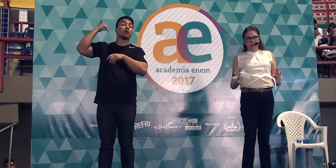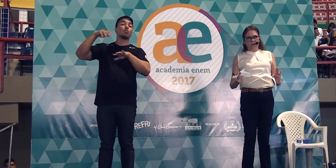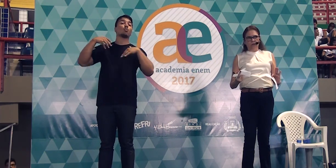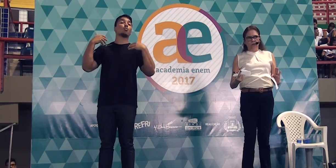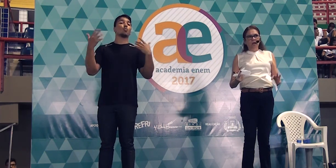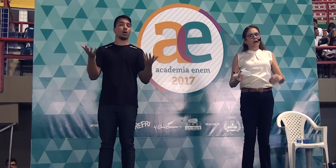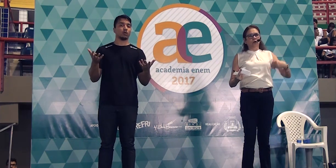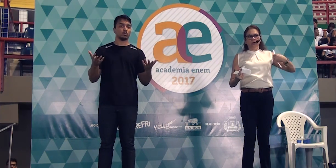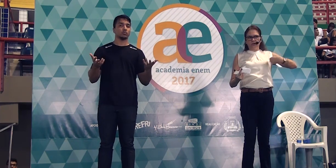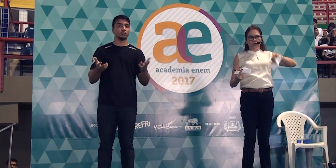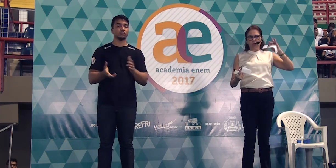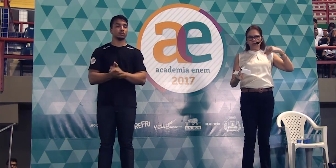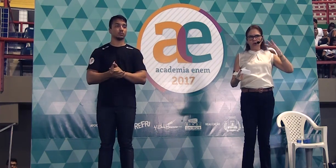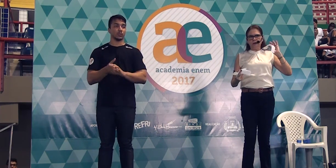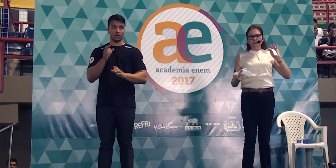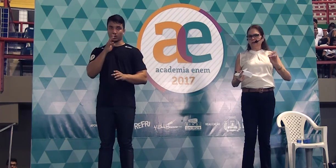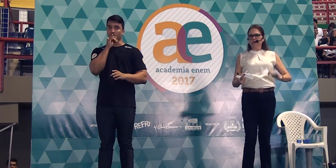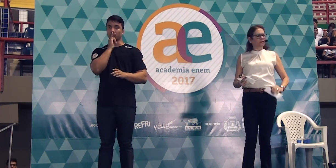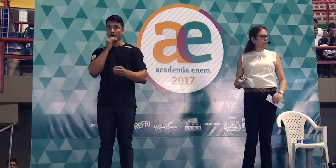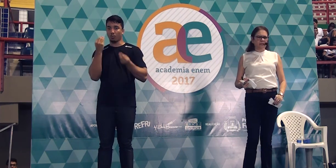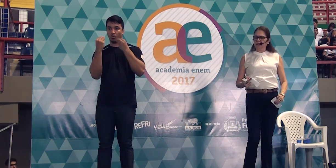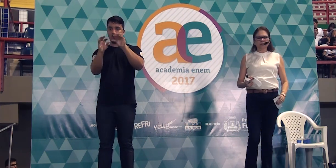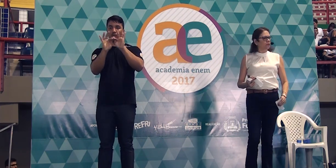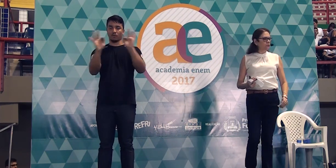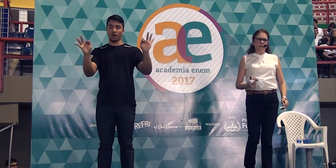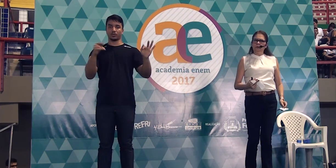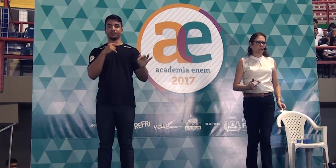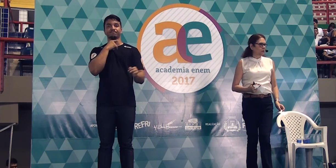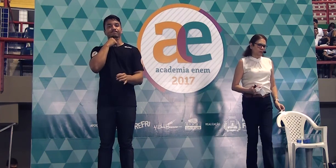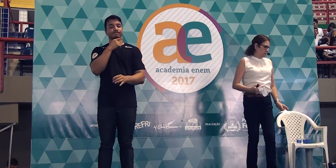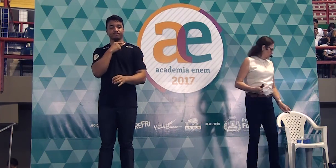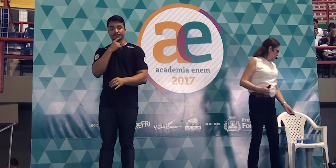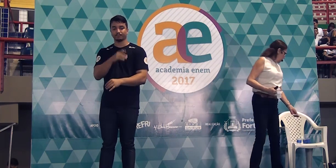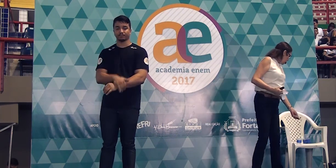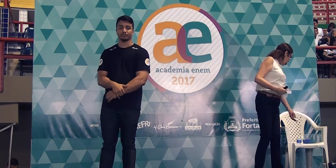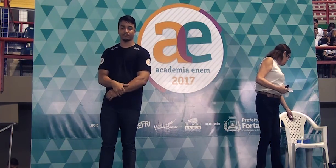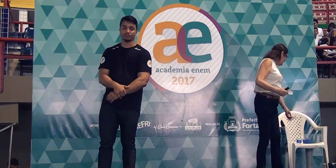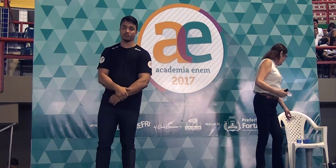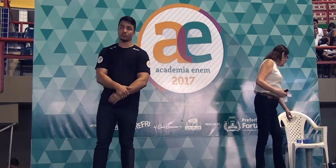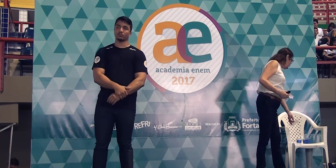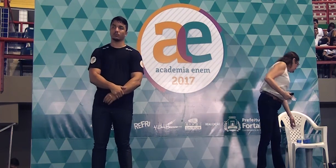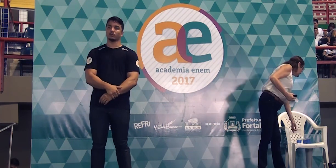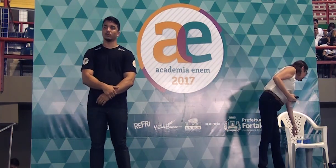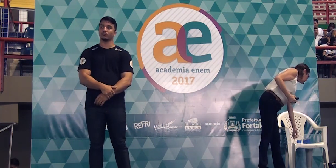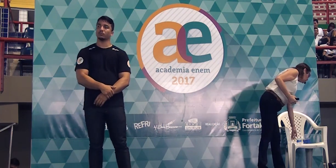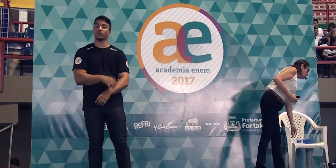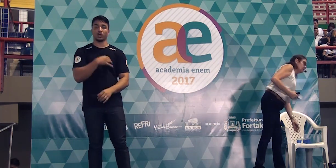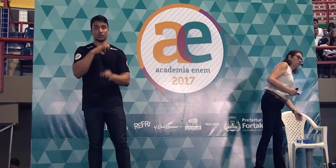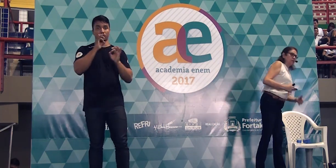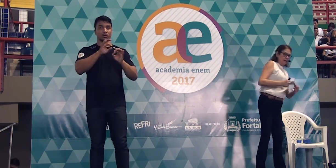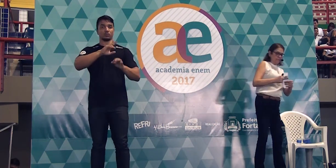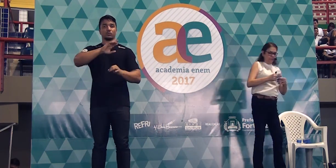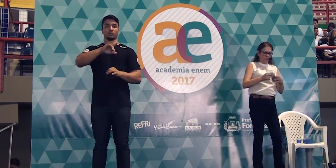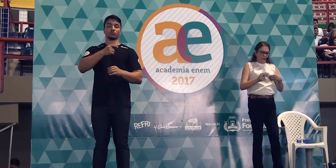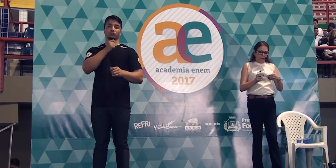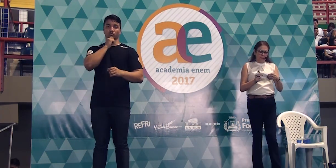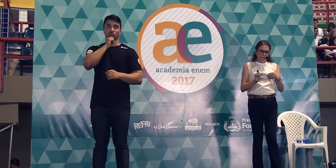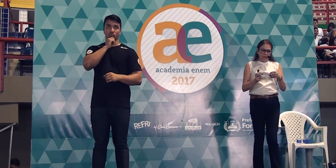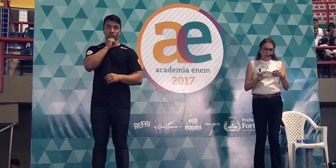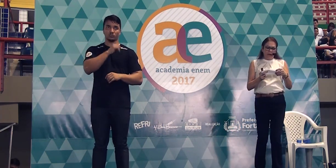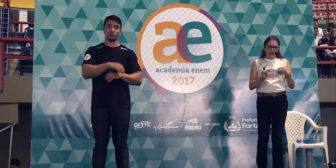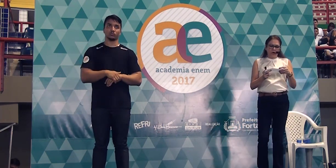Aí, está certo. Agora, só jogar essa frase na redação, não imagine que está certo, que não está.